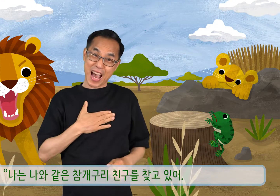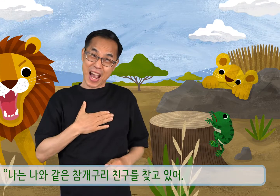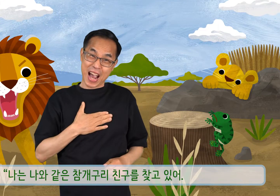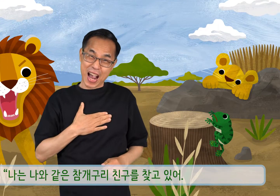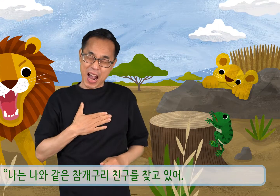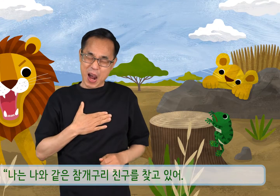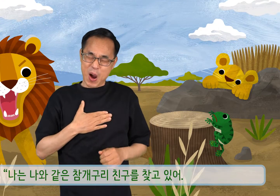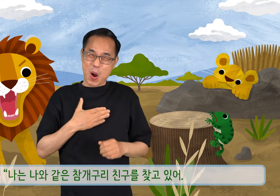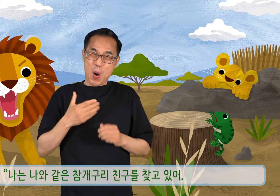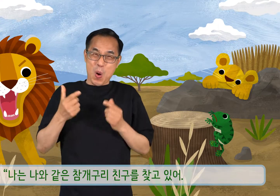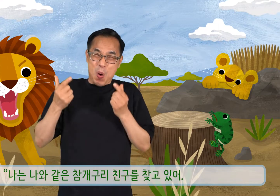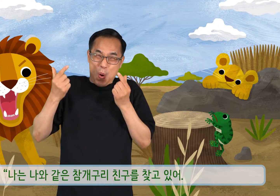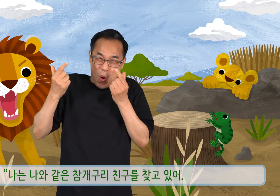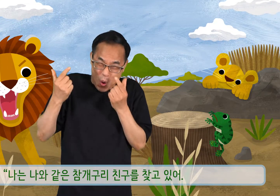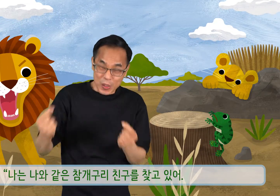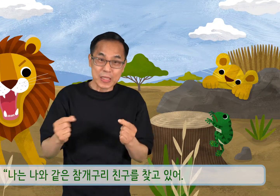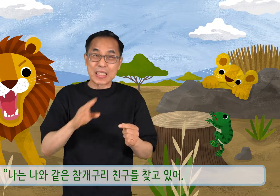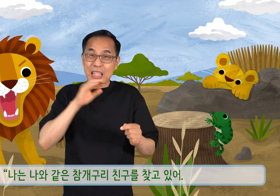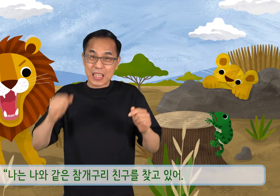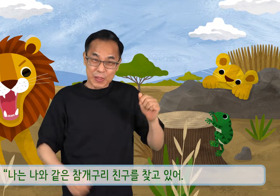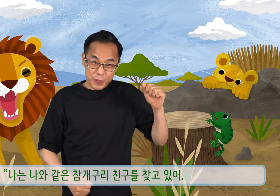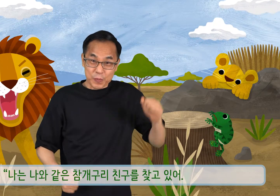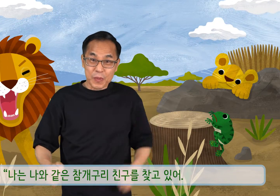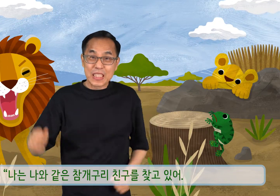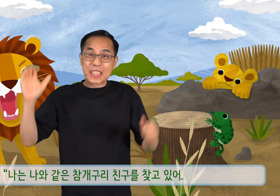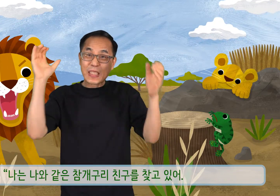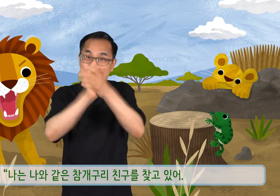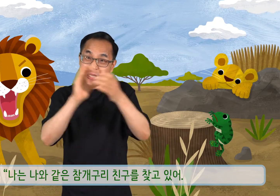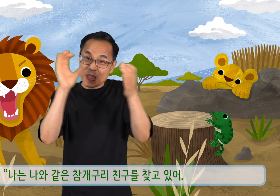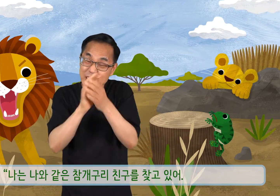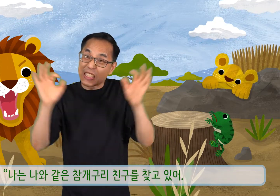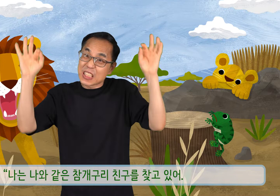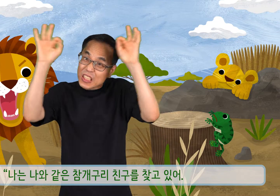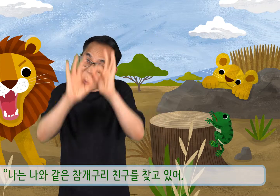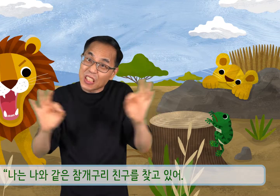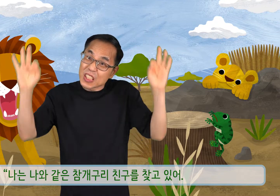나는 나와 같은 참개구리 친구를 찾고 있어.